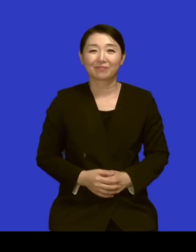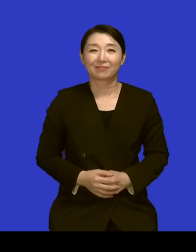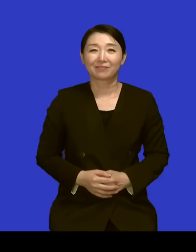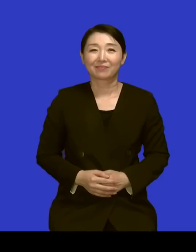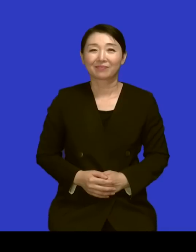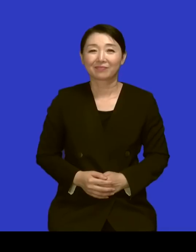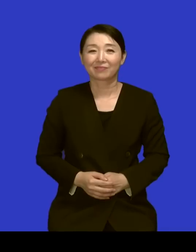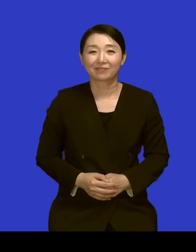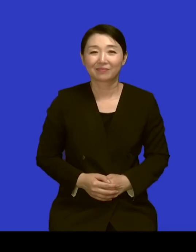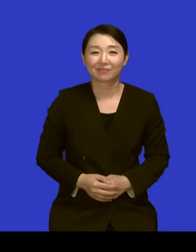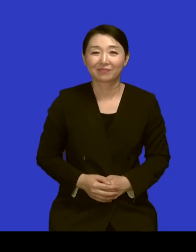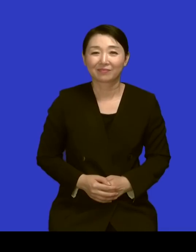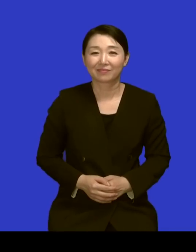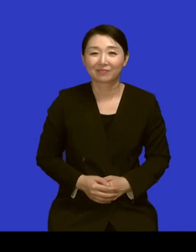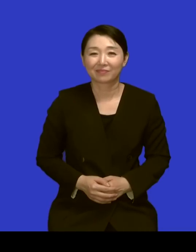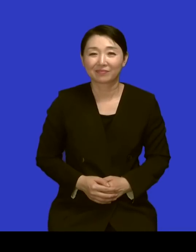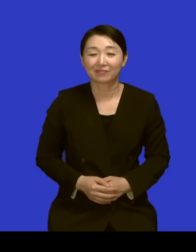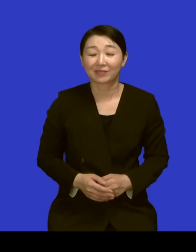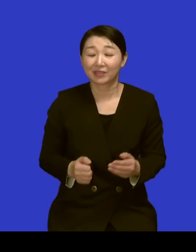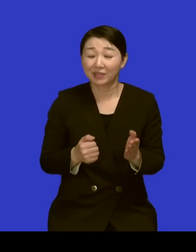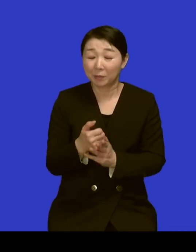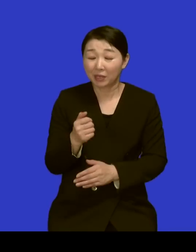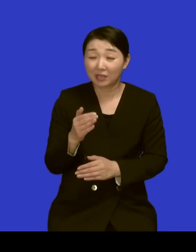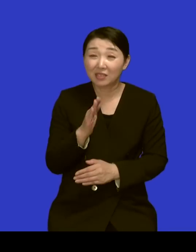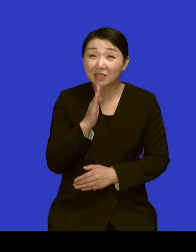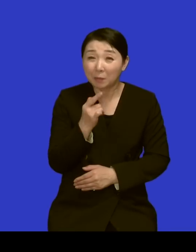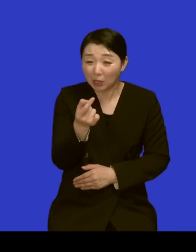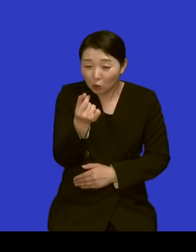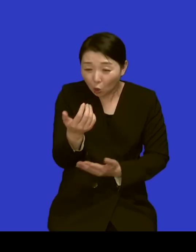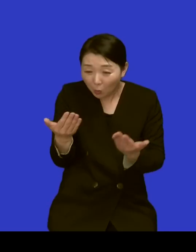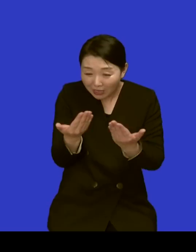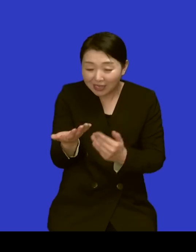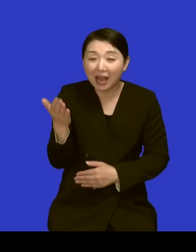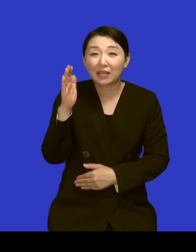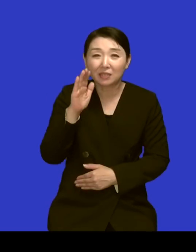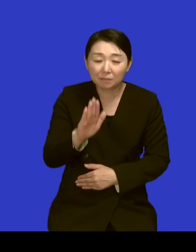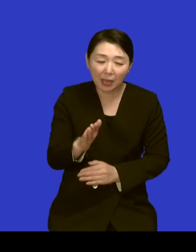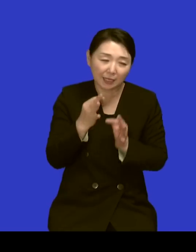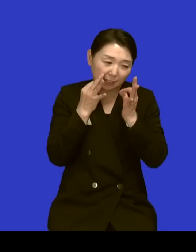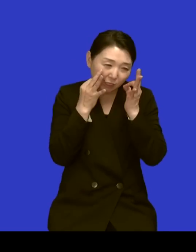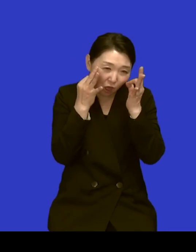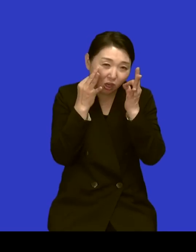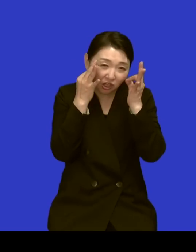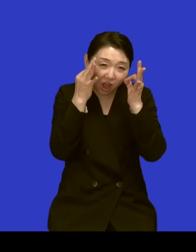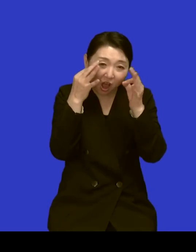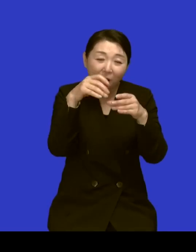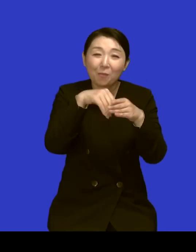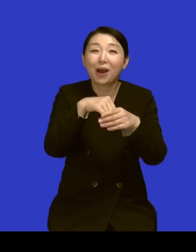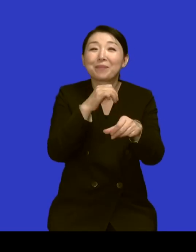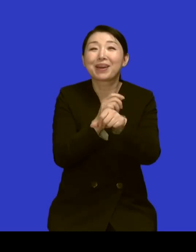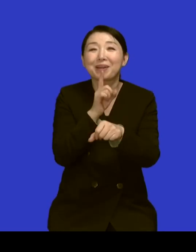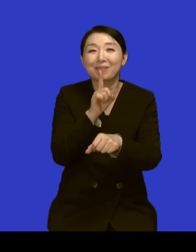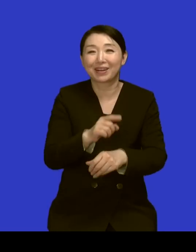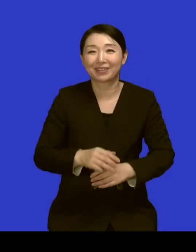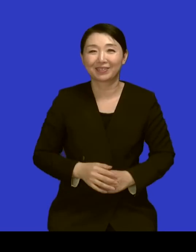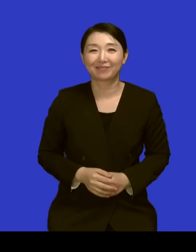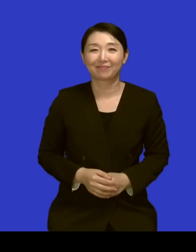가지 아무리 사소한 것도 그렇게 정성을 들여서 해라 네 그런 건데 이제 그